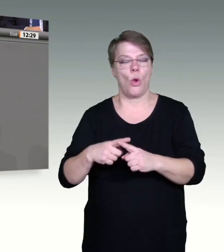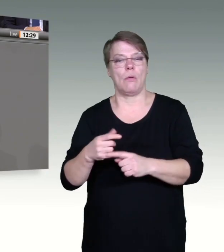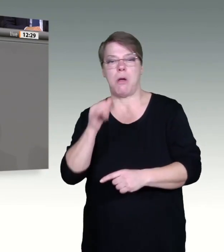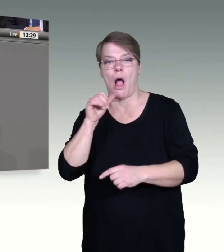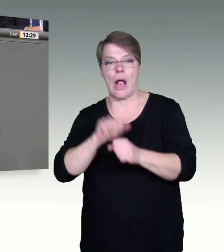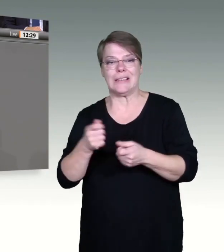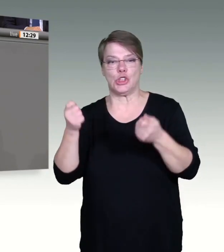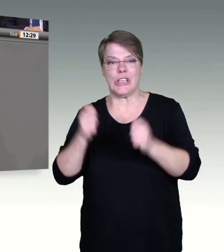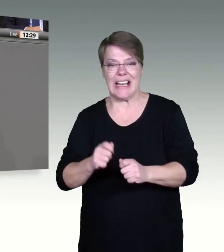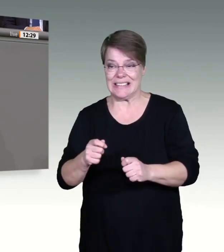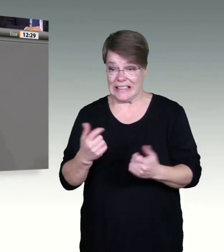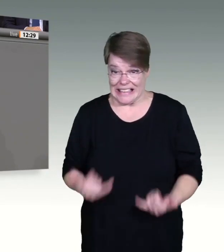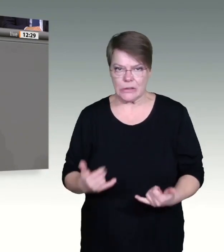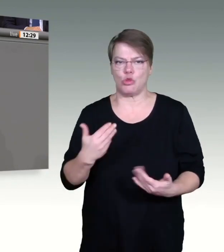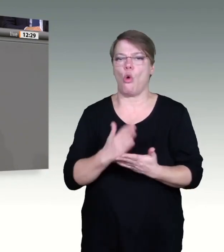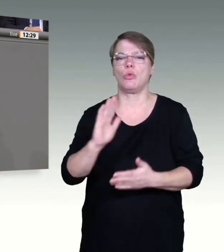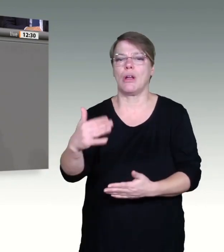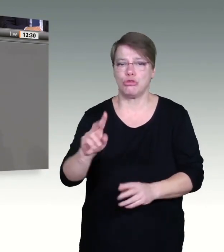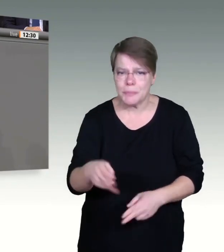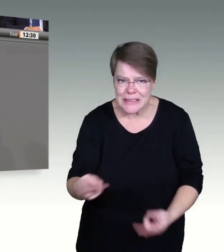Maßnahmen gewünscht, meine Damen und Herren.